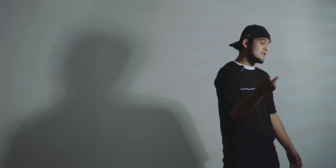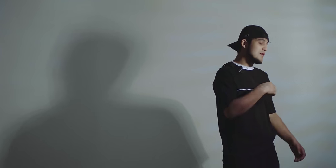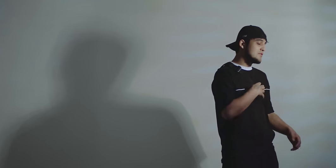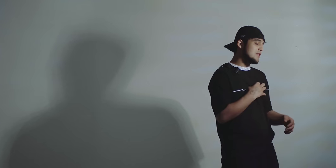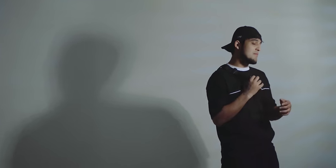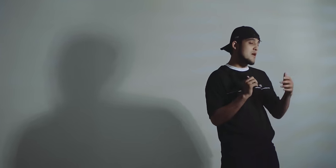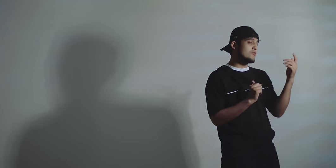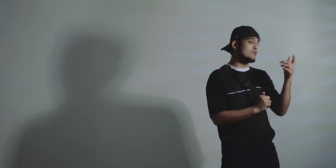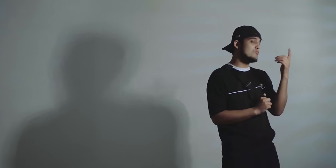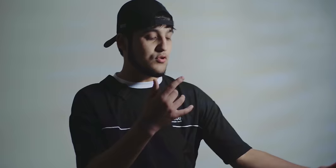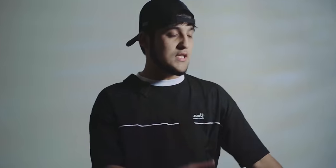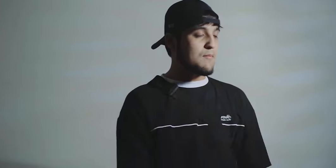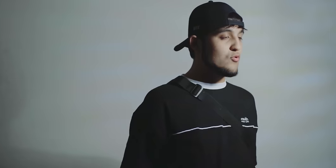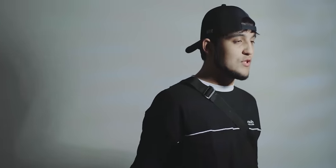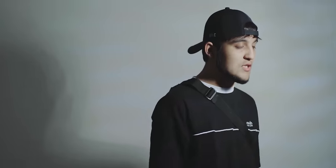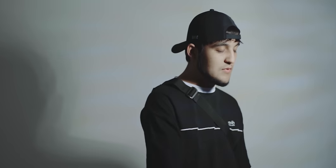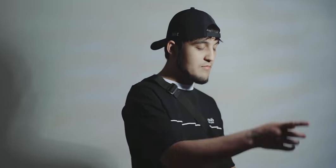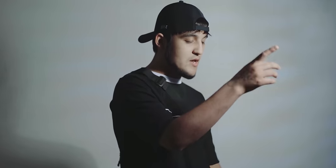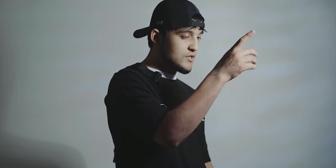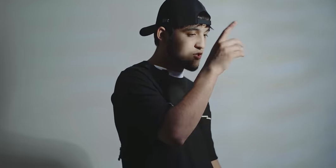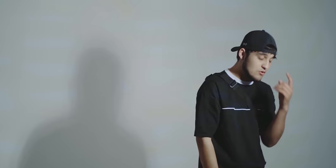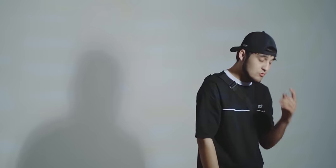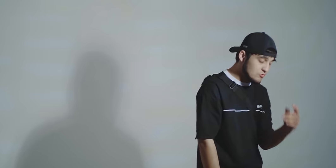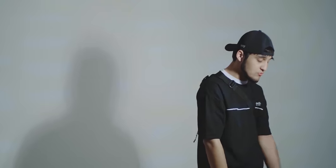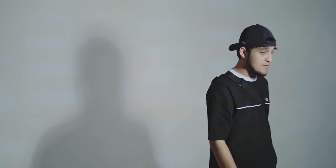lən, tap gitəmə yolum Öldü dəmə öldürdüm də, biriyət kəhz ulanım